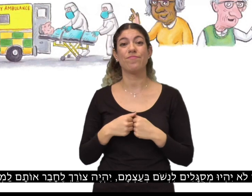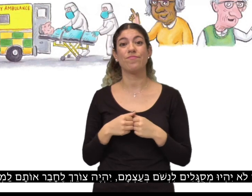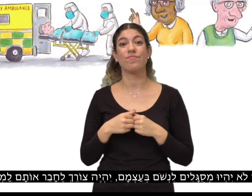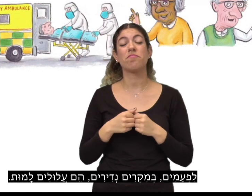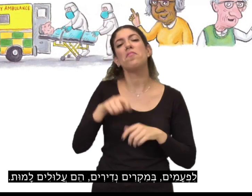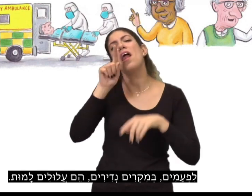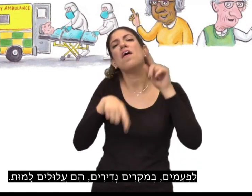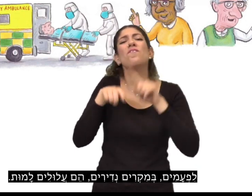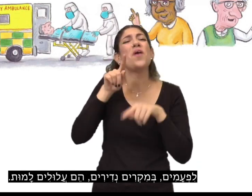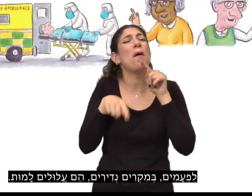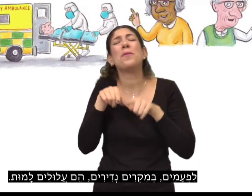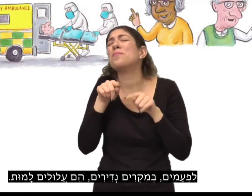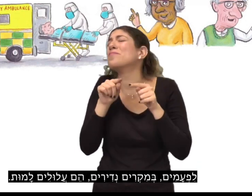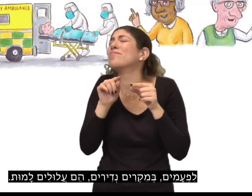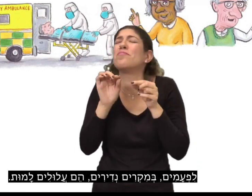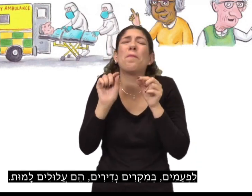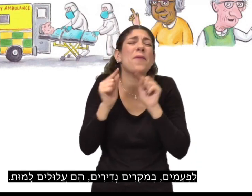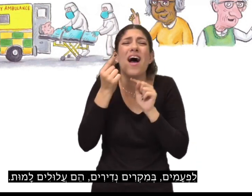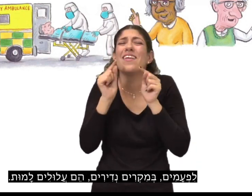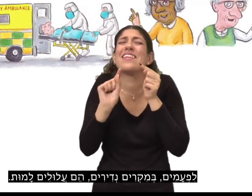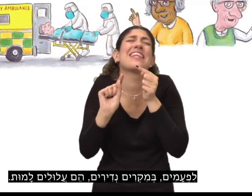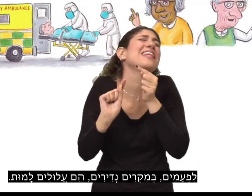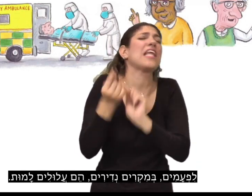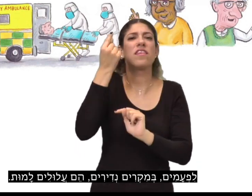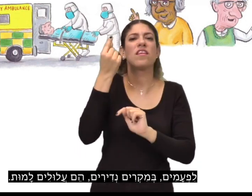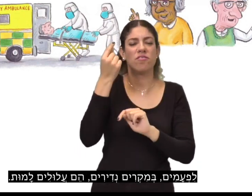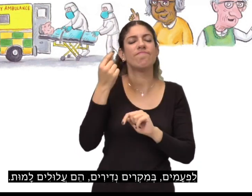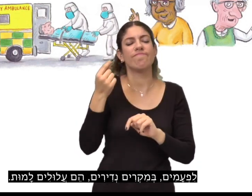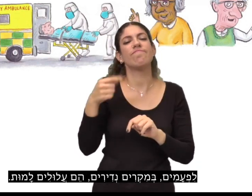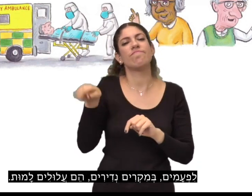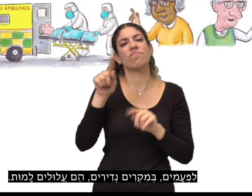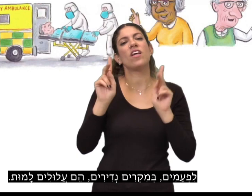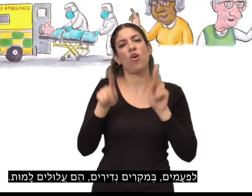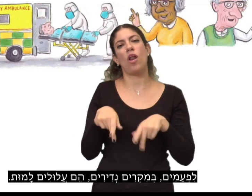לפעמים, במקרים נדירים, הם עלולים למות.